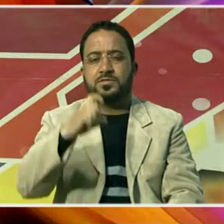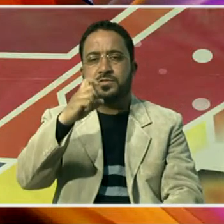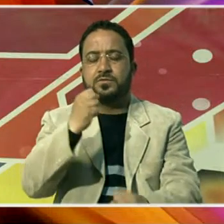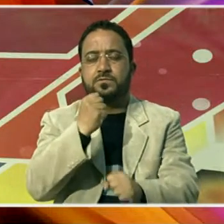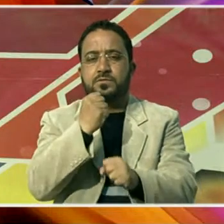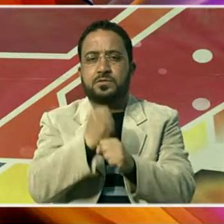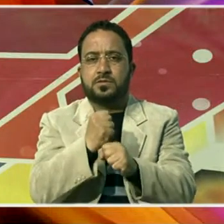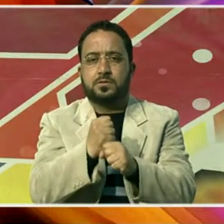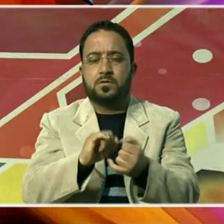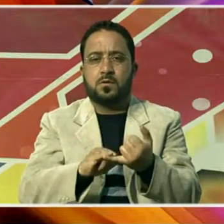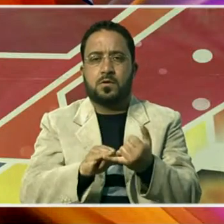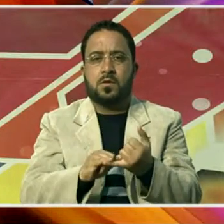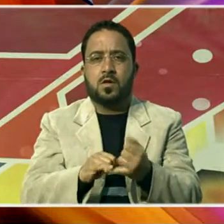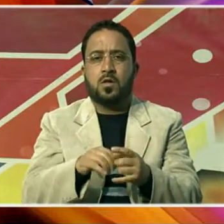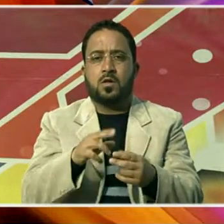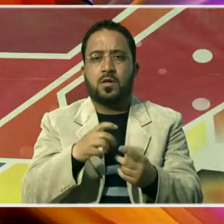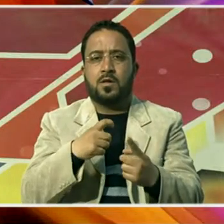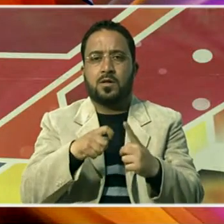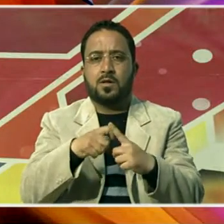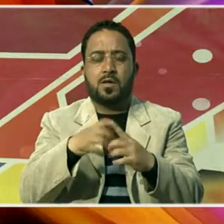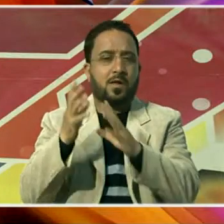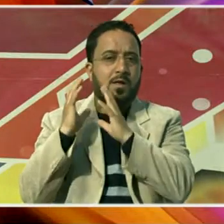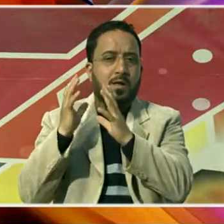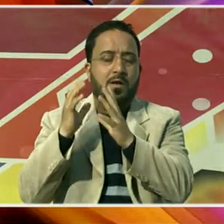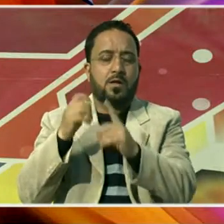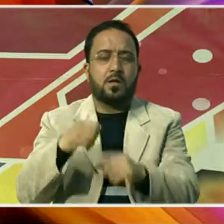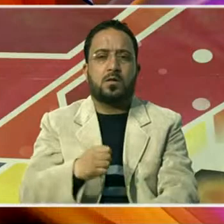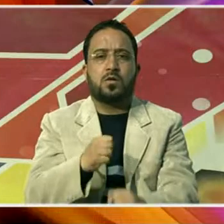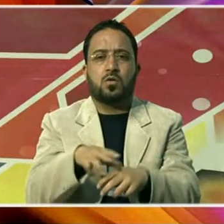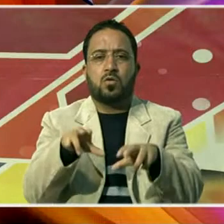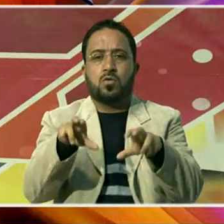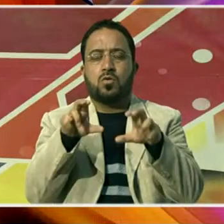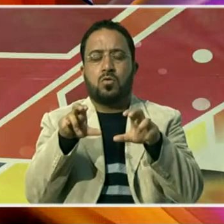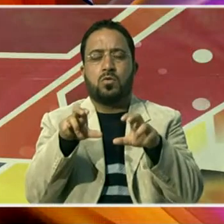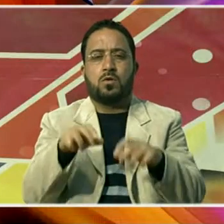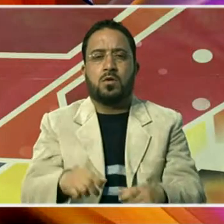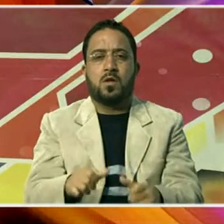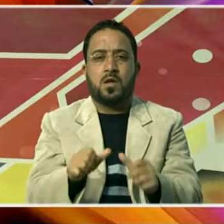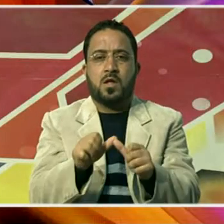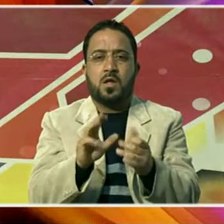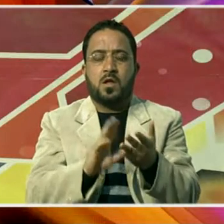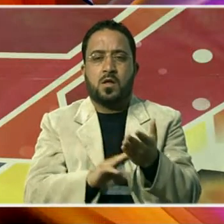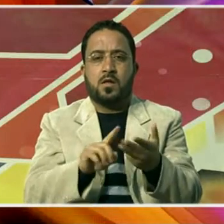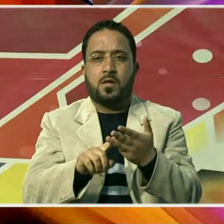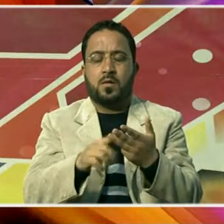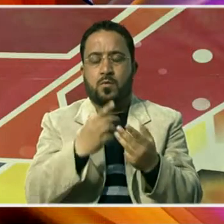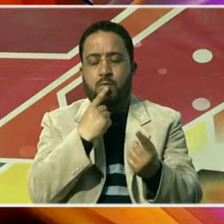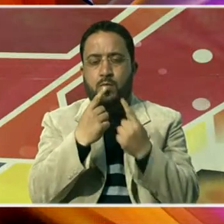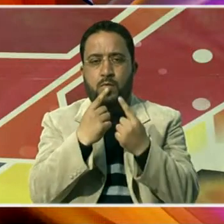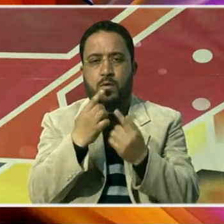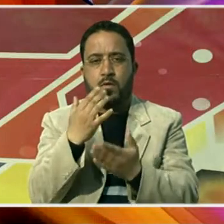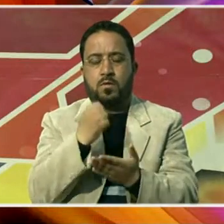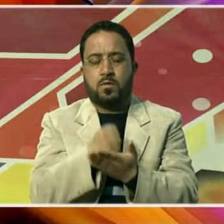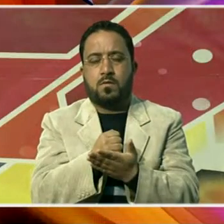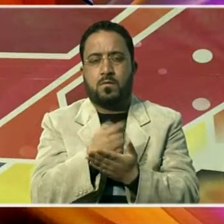جبکہ کیریلا کے گورنر عارف محمد خان نے تقریب کی صدارت کی